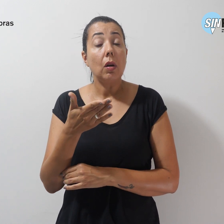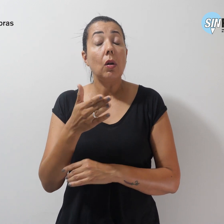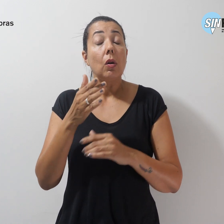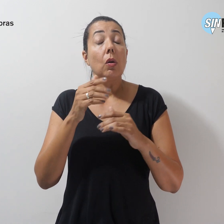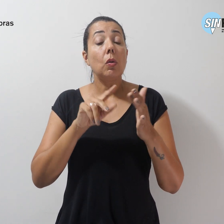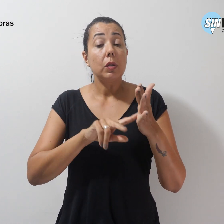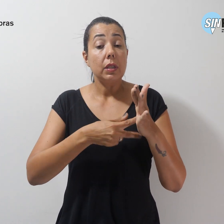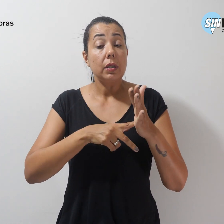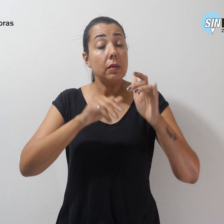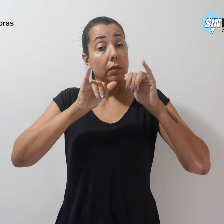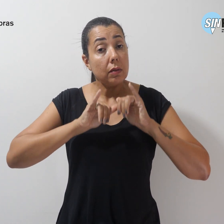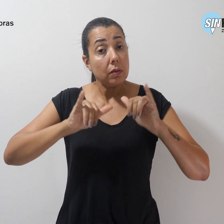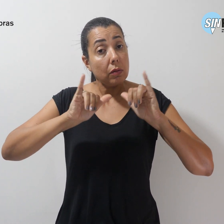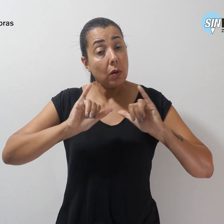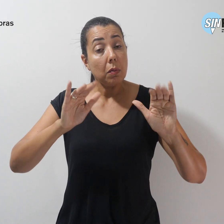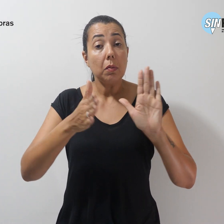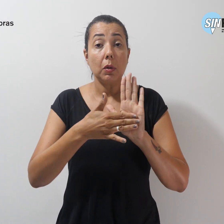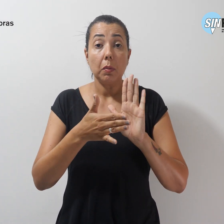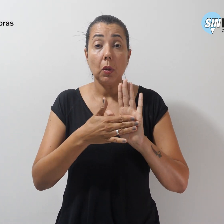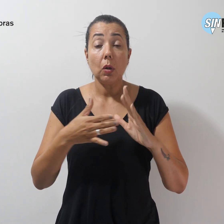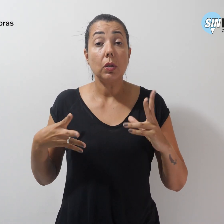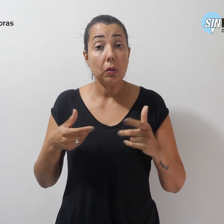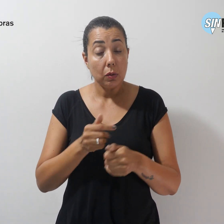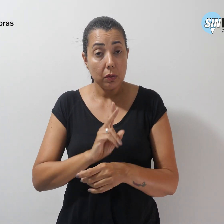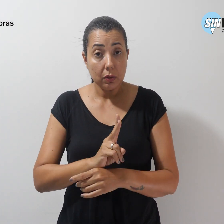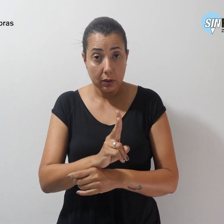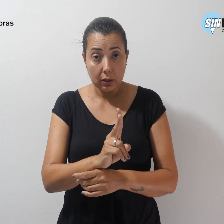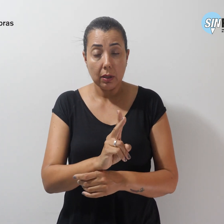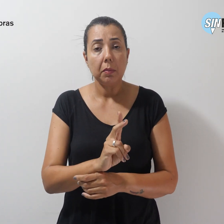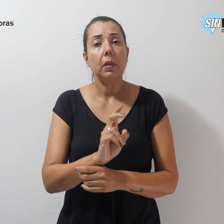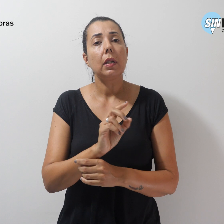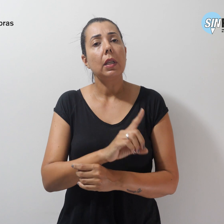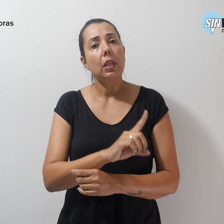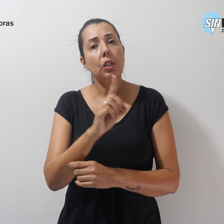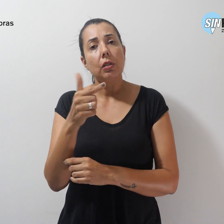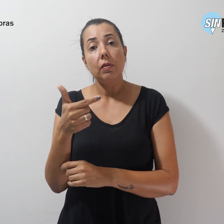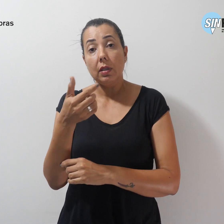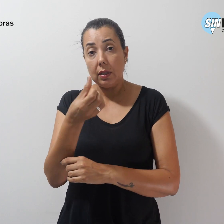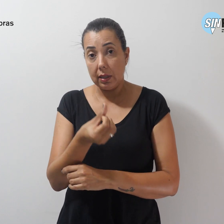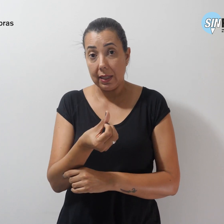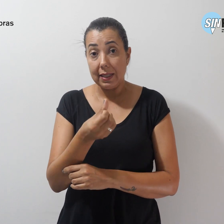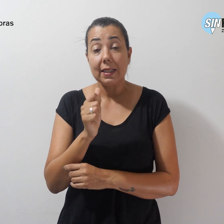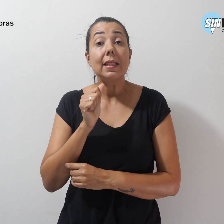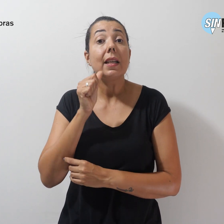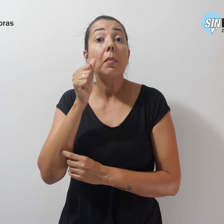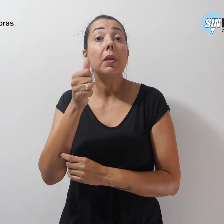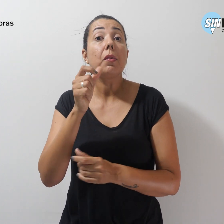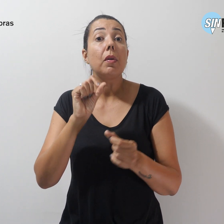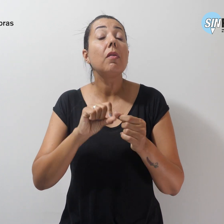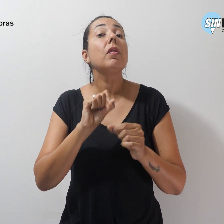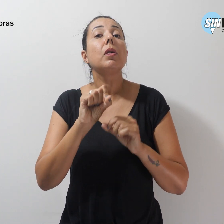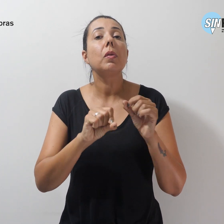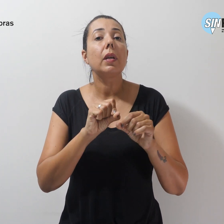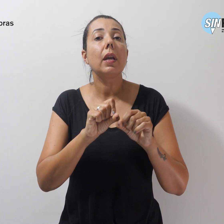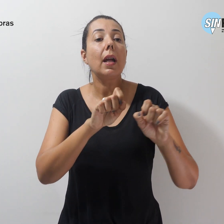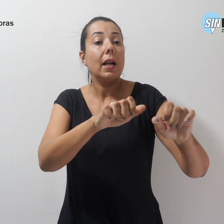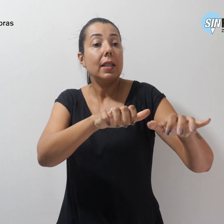a campanha continua a todo vapor e que, dia 26 de abril, será realizada a Assembleia Geral